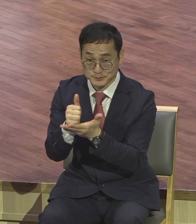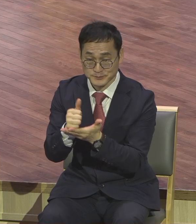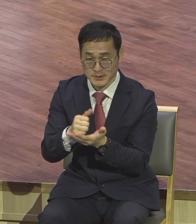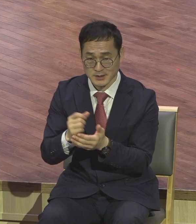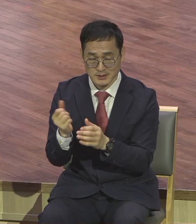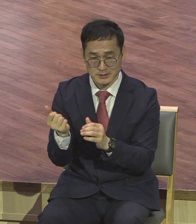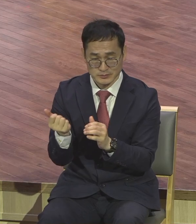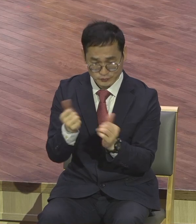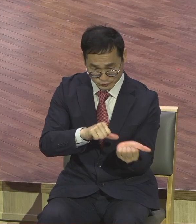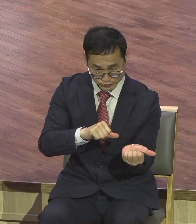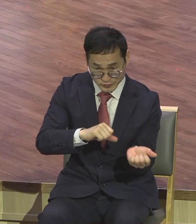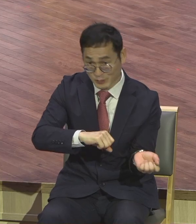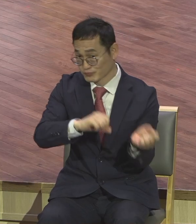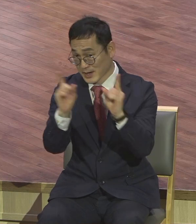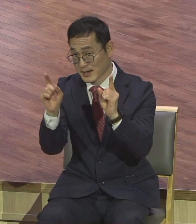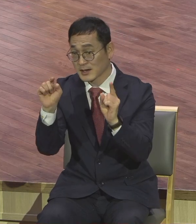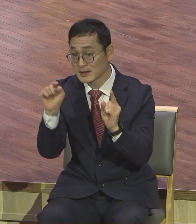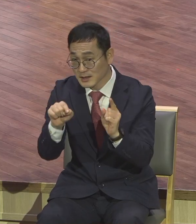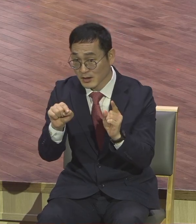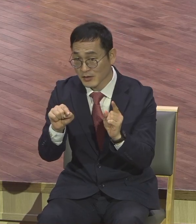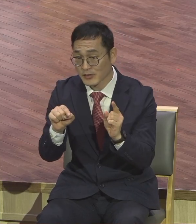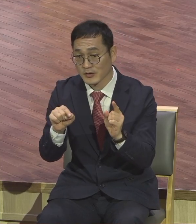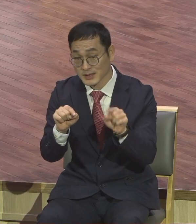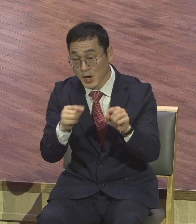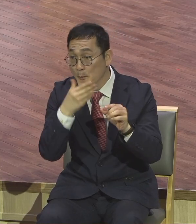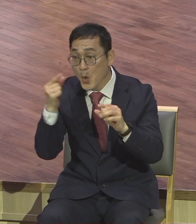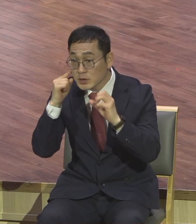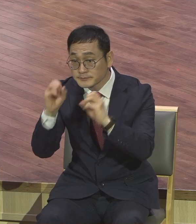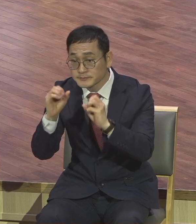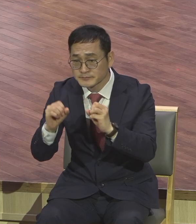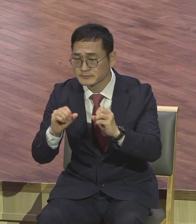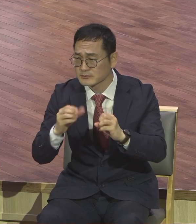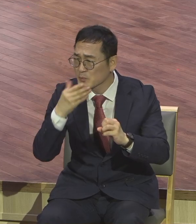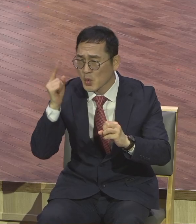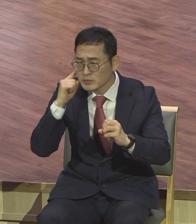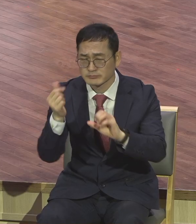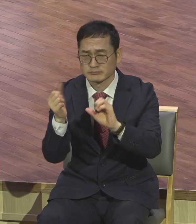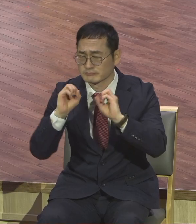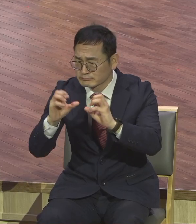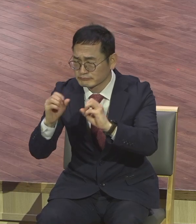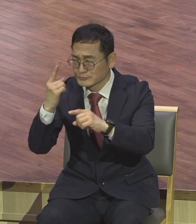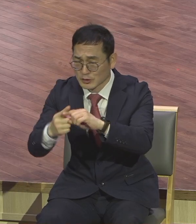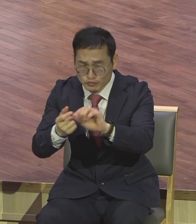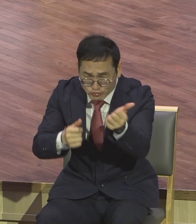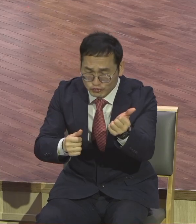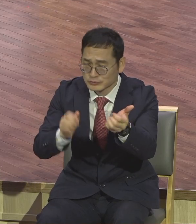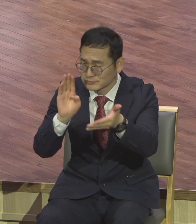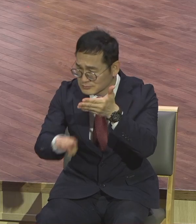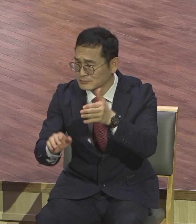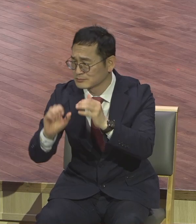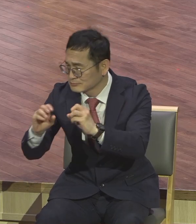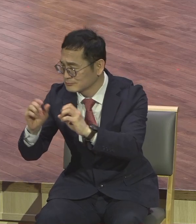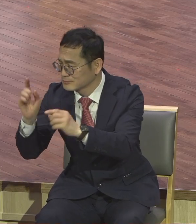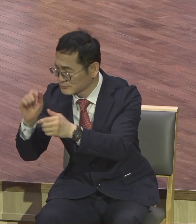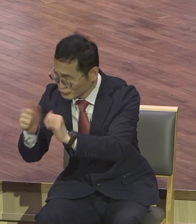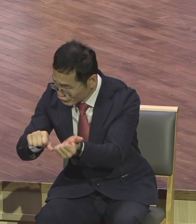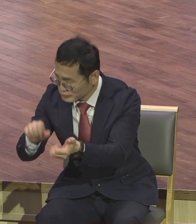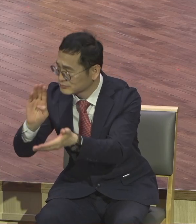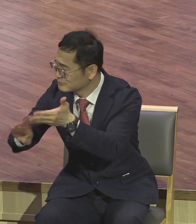제자들을 통해서 계속 전달되어야만 합니다. 계속 전달되어야 돼요. 이 미션이 지금 저와